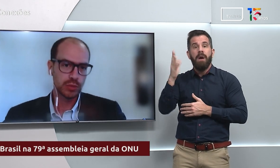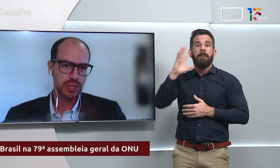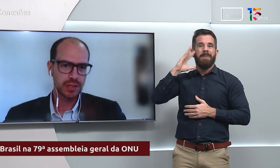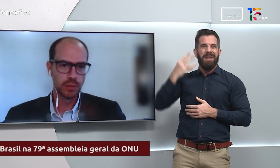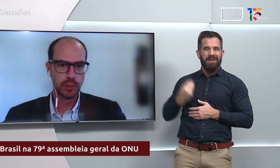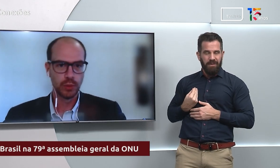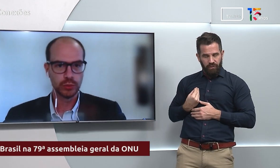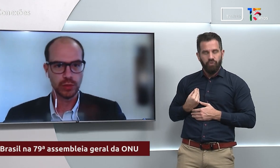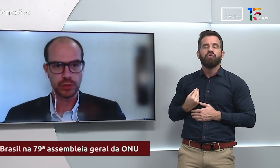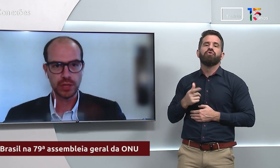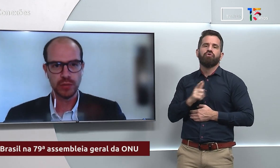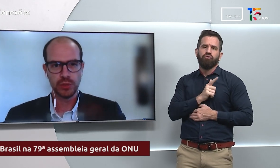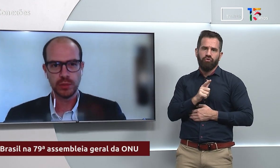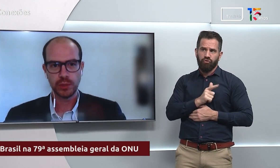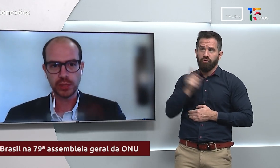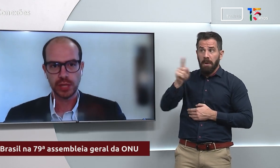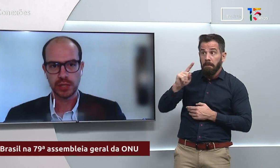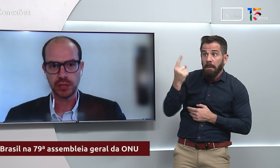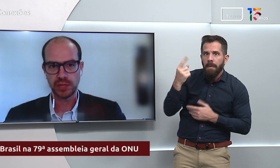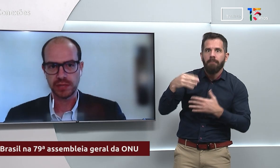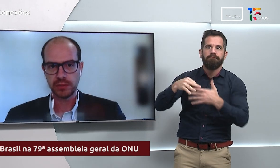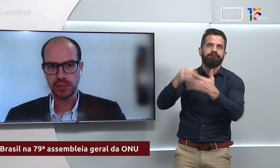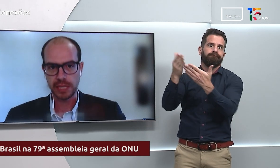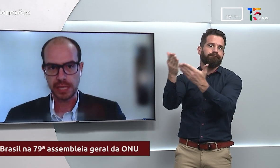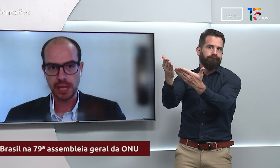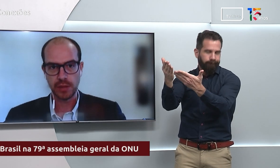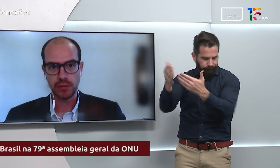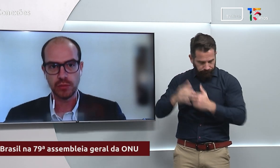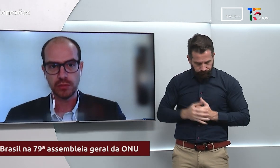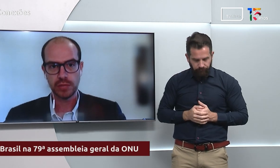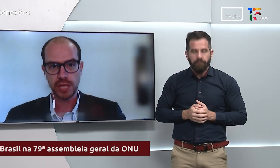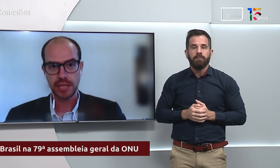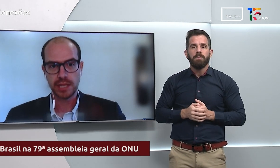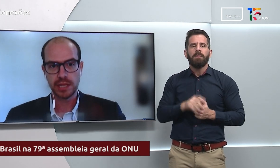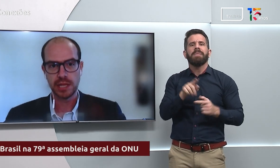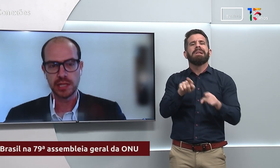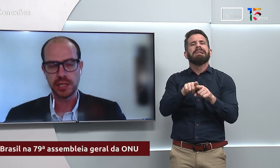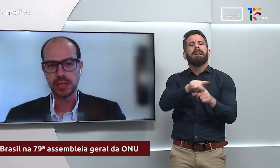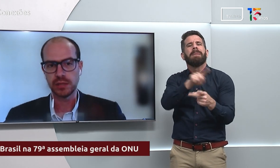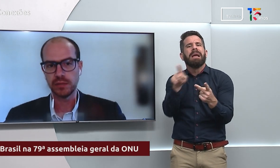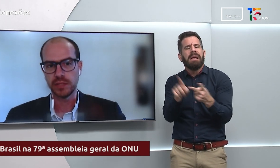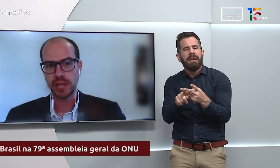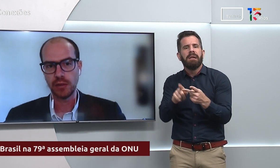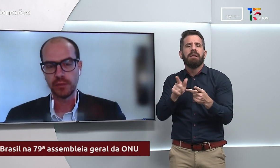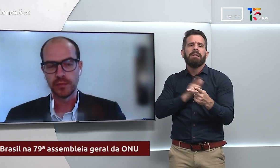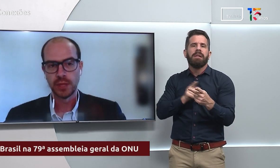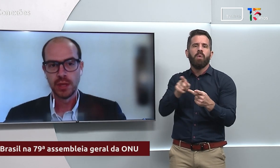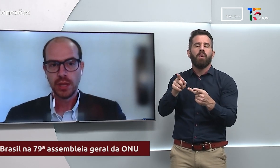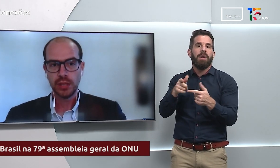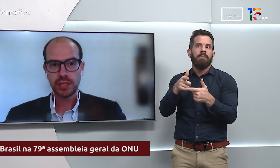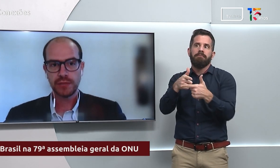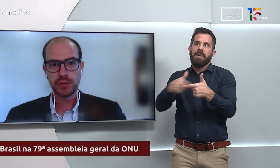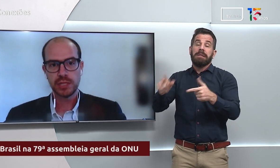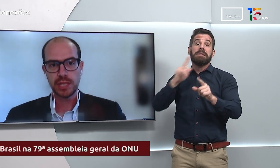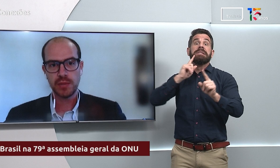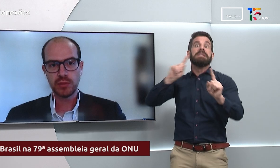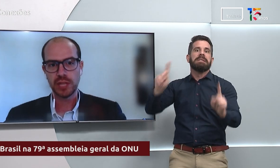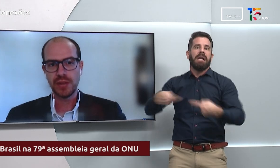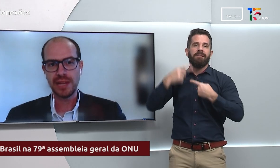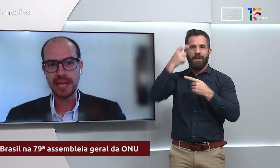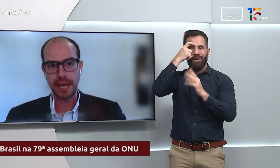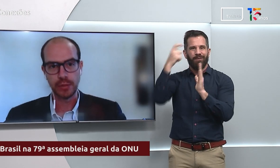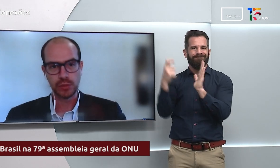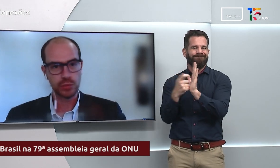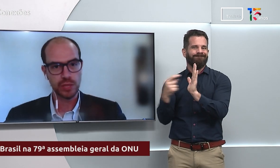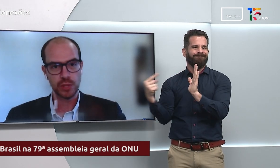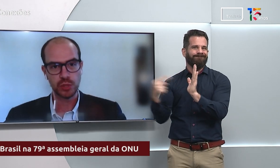depois, o terceiro ponto, acho que é muito importante, que é um desafio sistêmico, que é esse da inteligência artificial. É um desafio sistêmico que